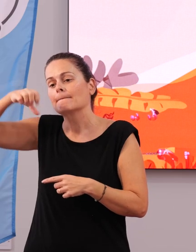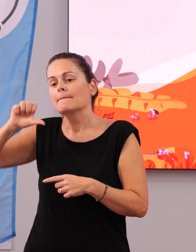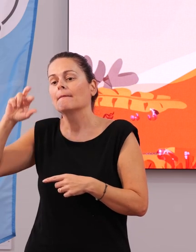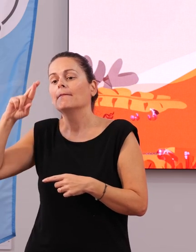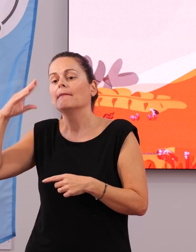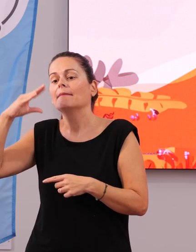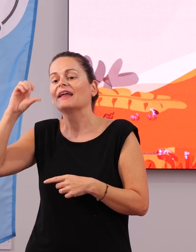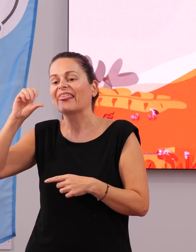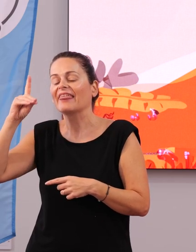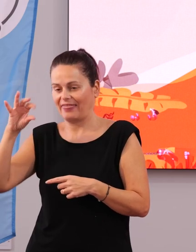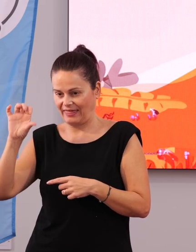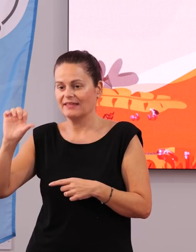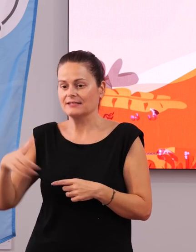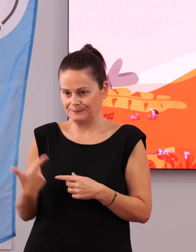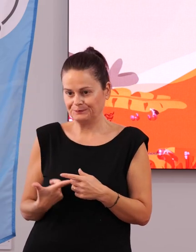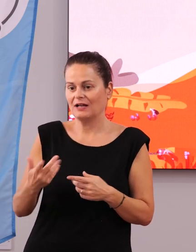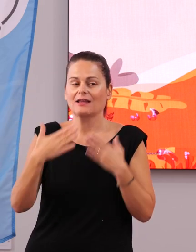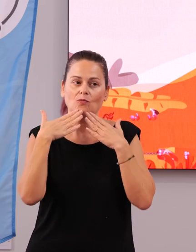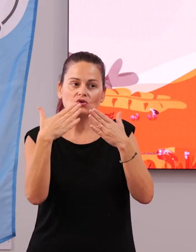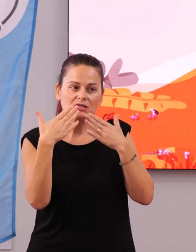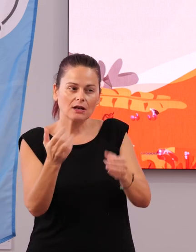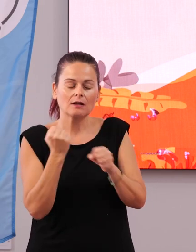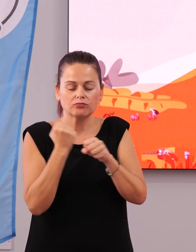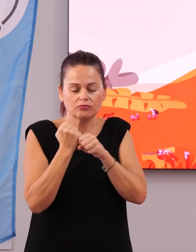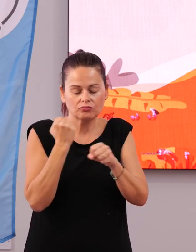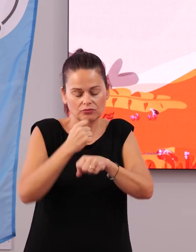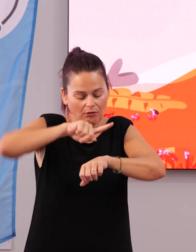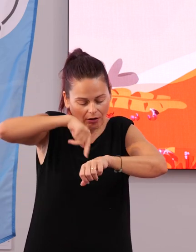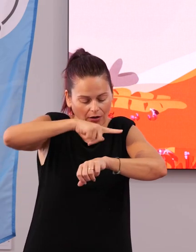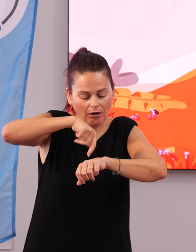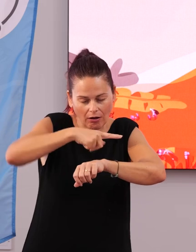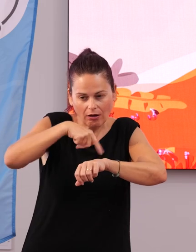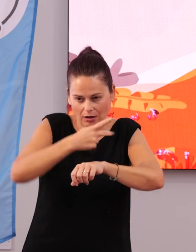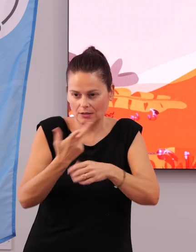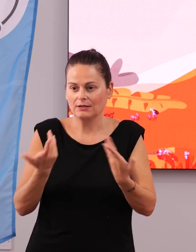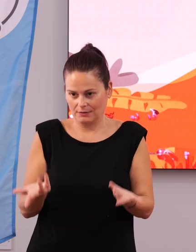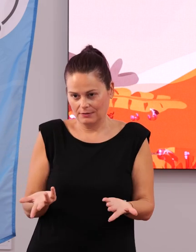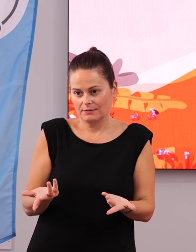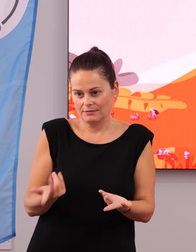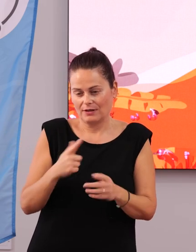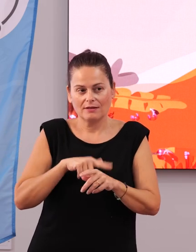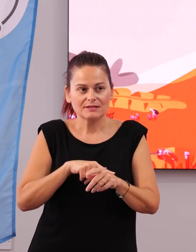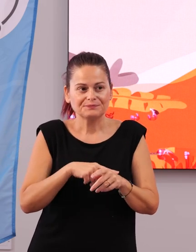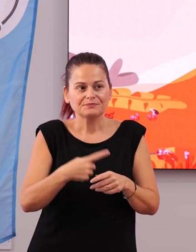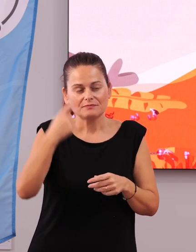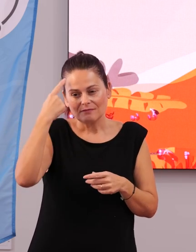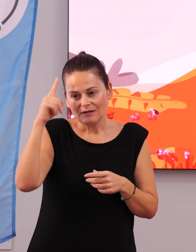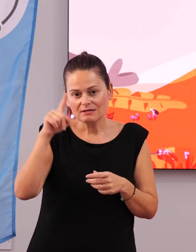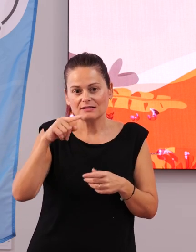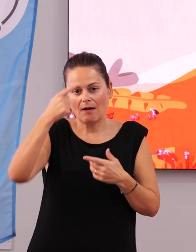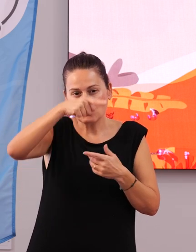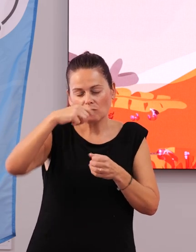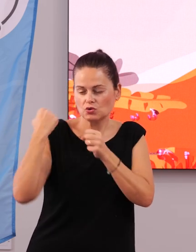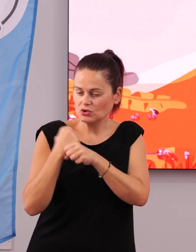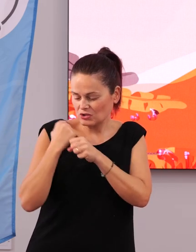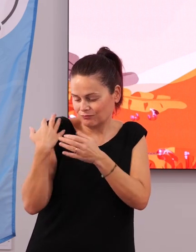conversaciones y, sobre todo, muchísima implicación, pero por encima de todo el ingrediente fundamental que nos consta que se ha puesto en este